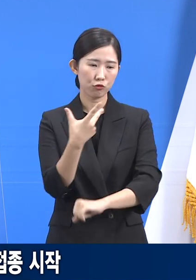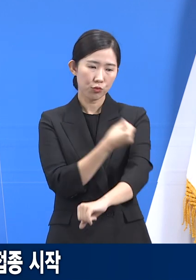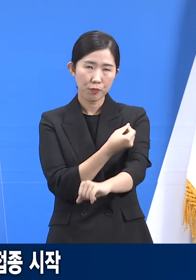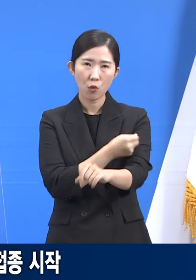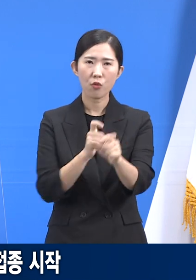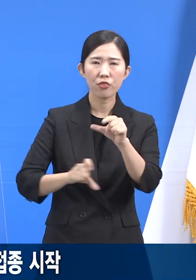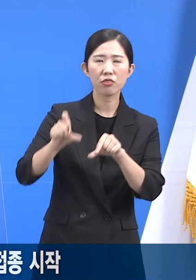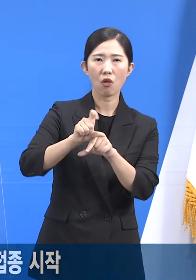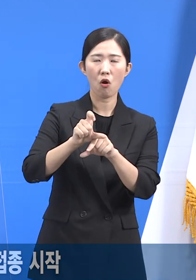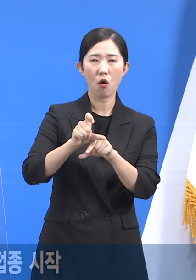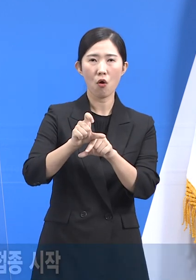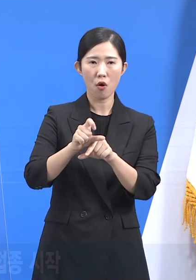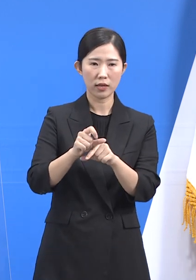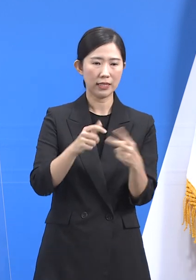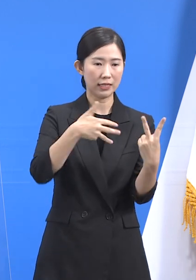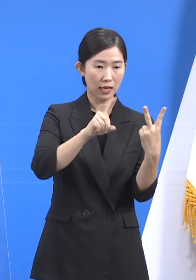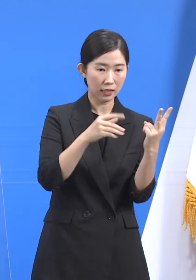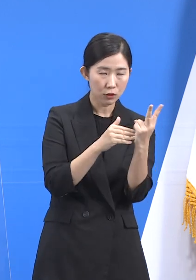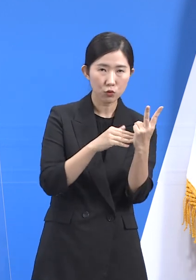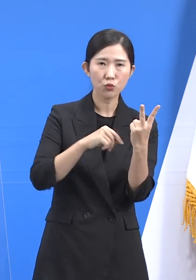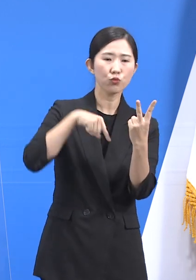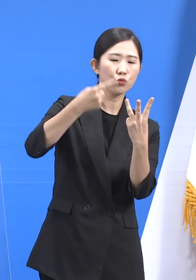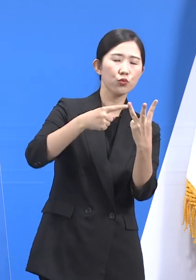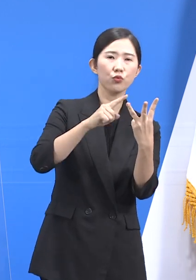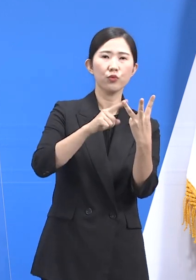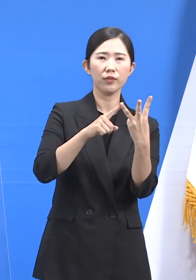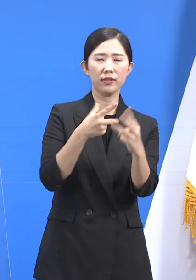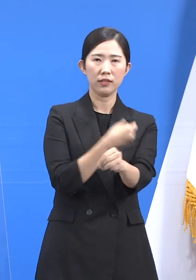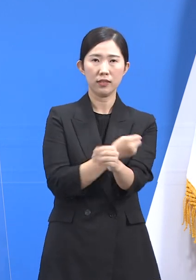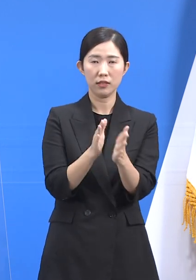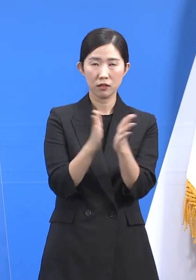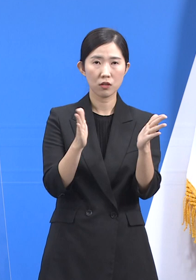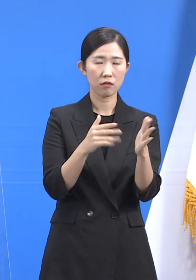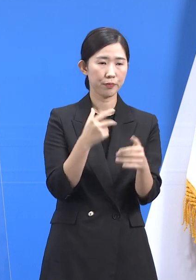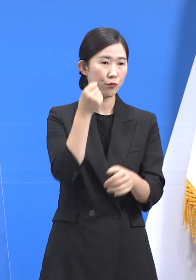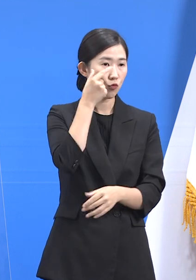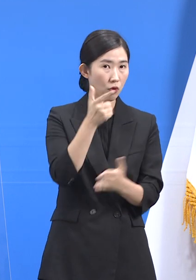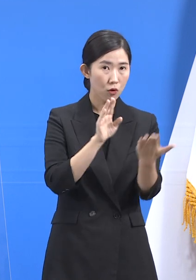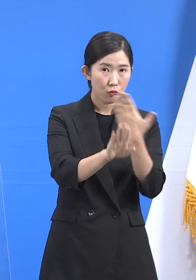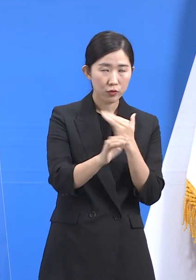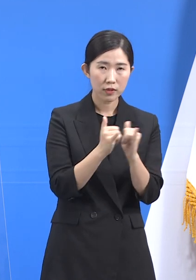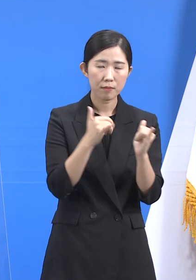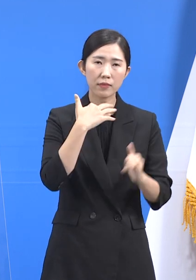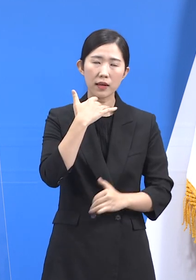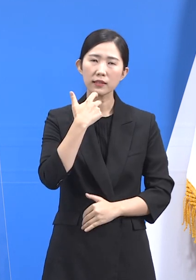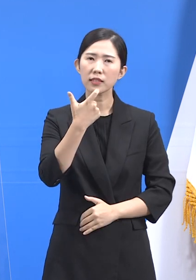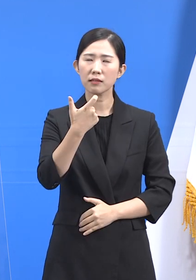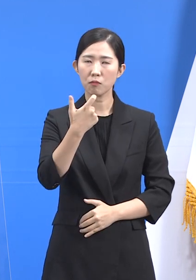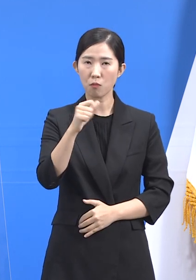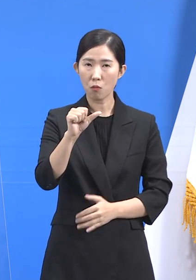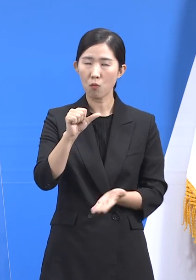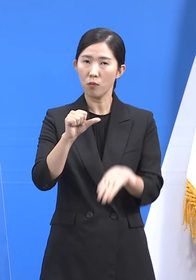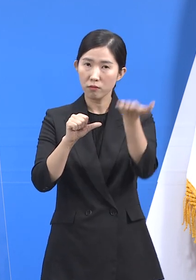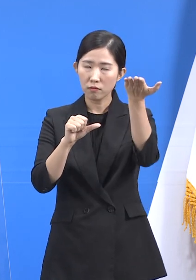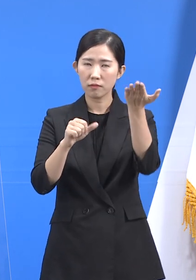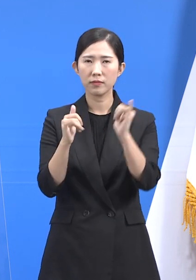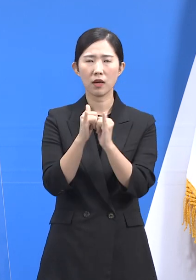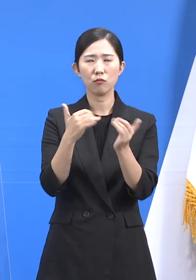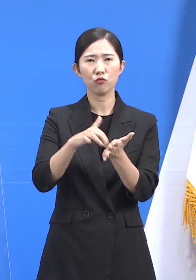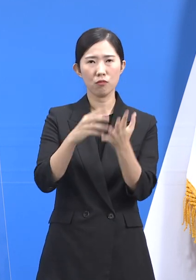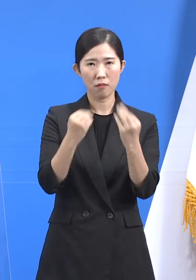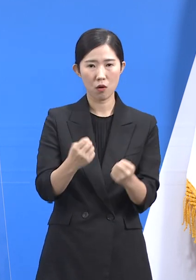부프스타시 시작되었습니다. 먼저 접종 완료 후 6개월이 경과한 75세 이상 연령층과 노인시설 입소자